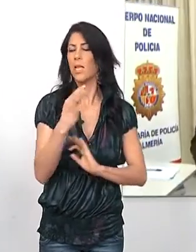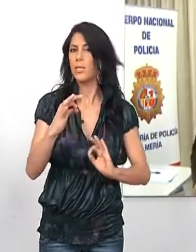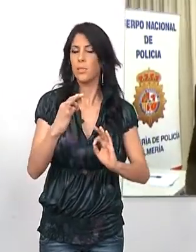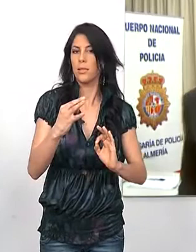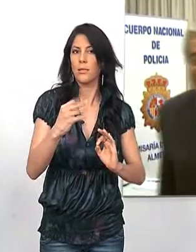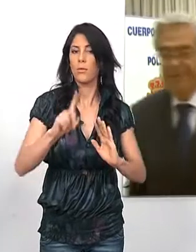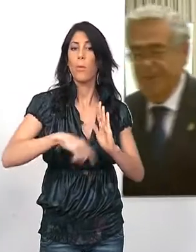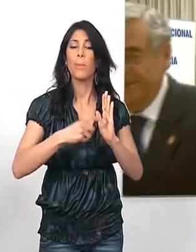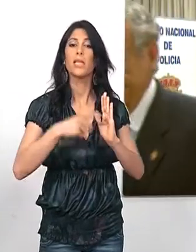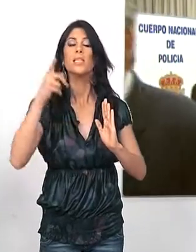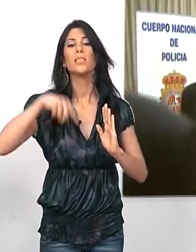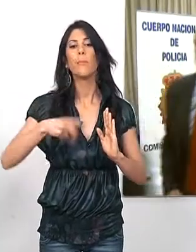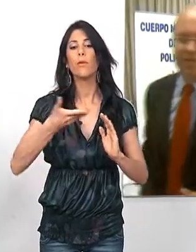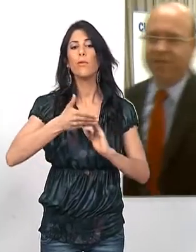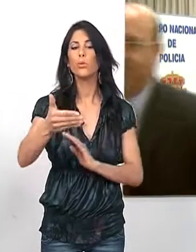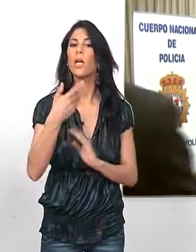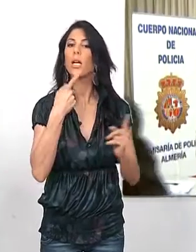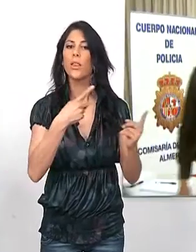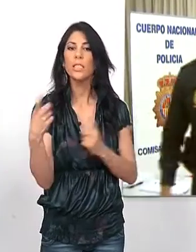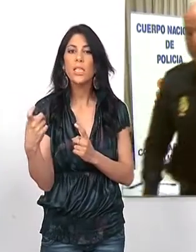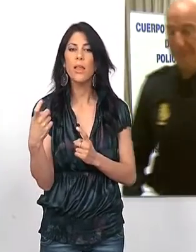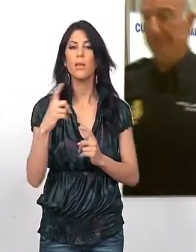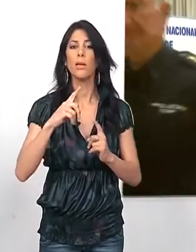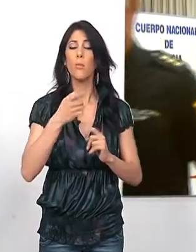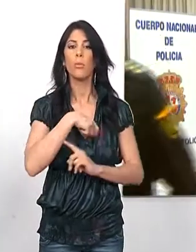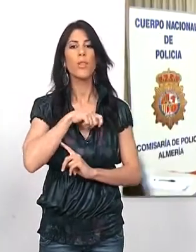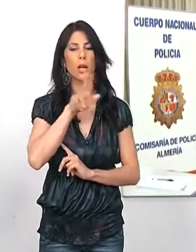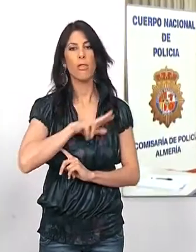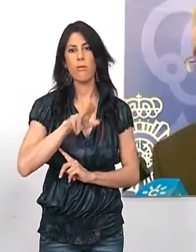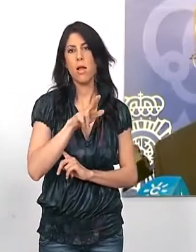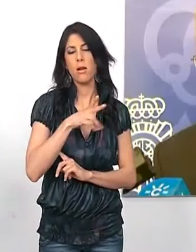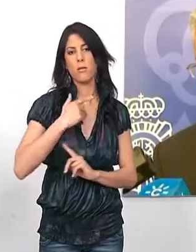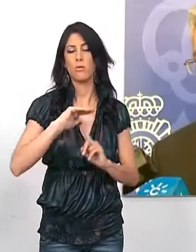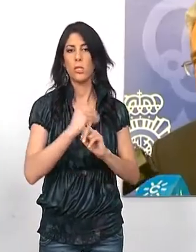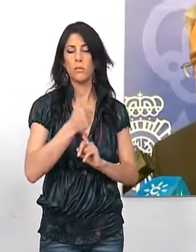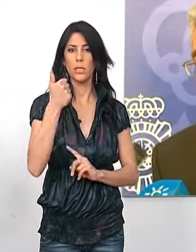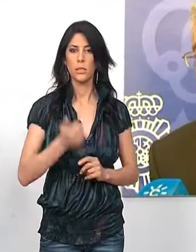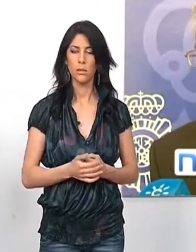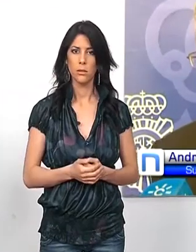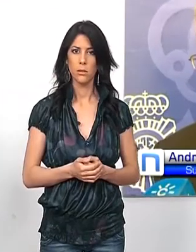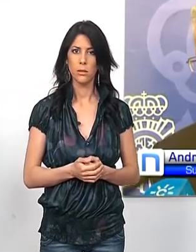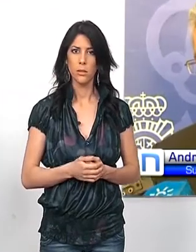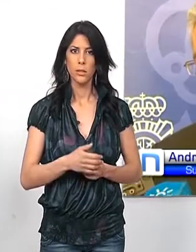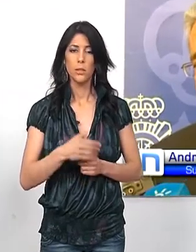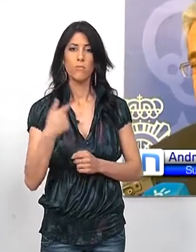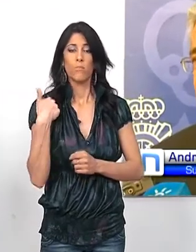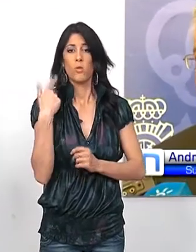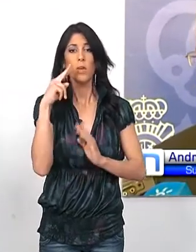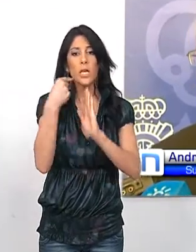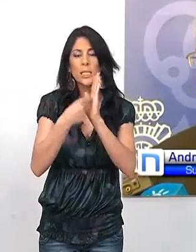es plena. También se ha referido a las futuras necesidades de este cuerpo. A pesar de la crisis, insisto, se están cumpliendo muy bien